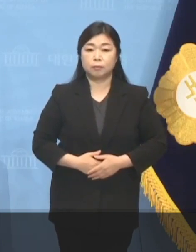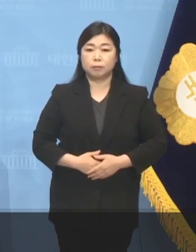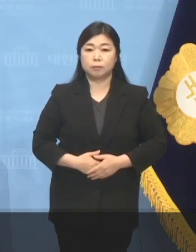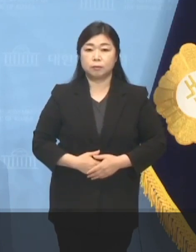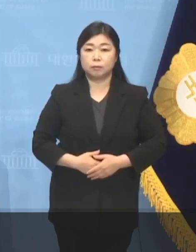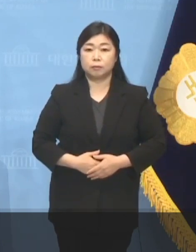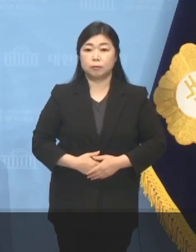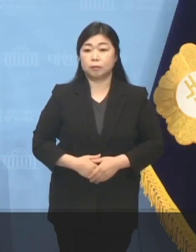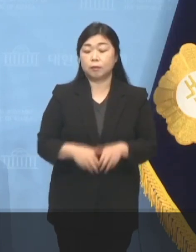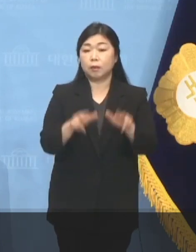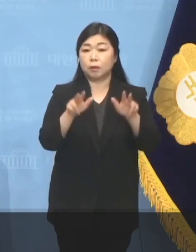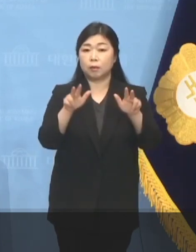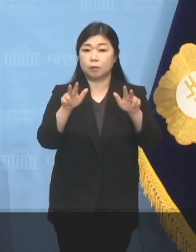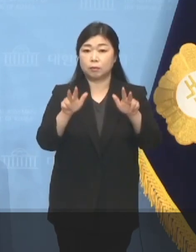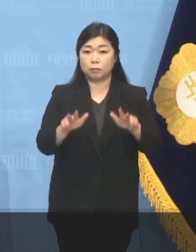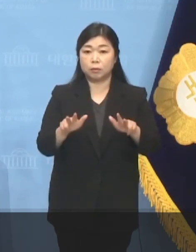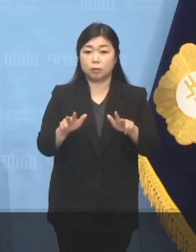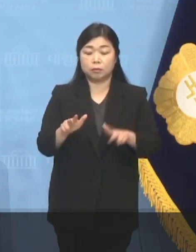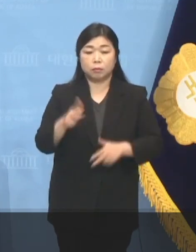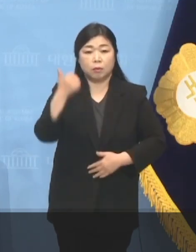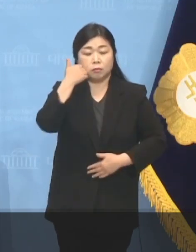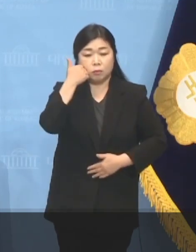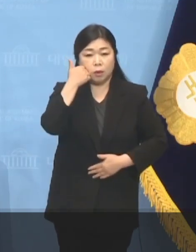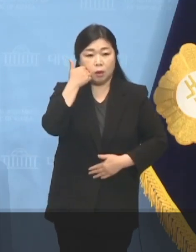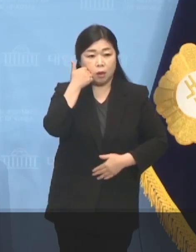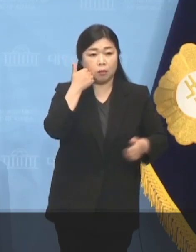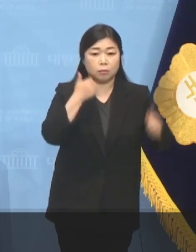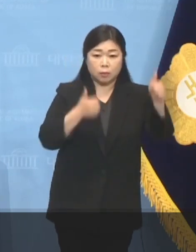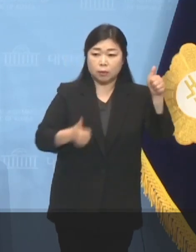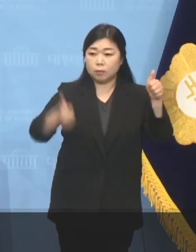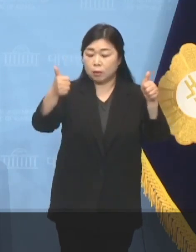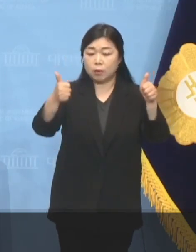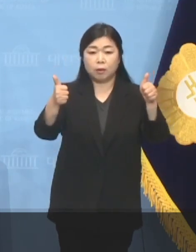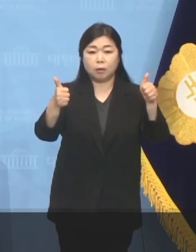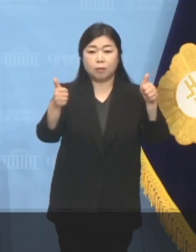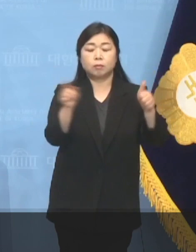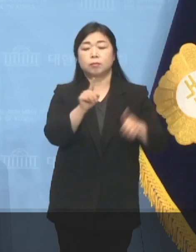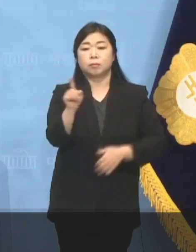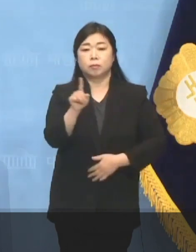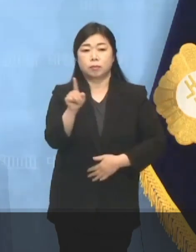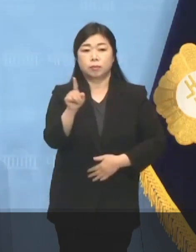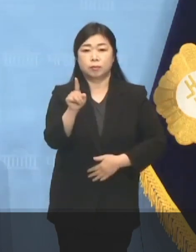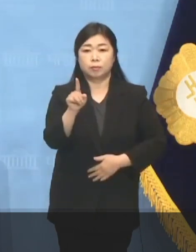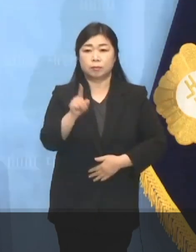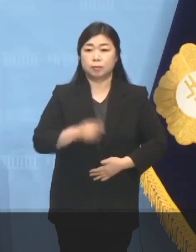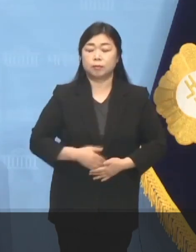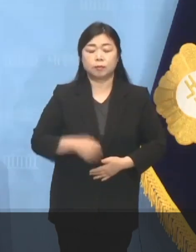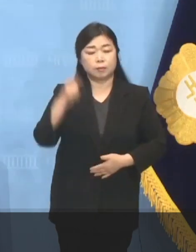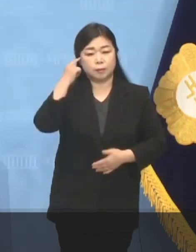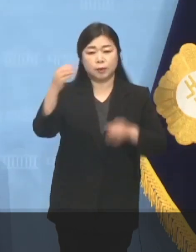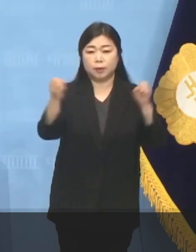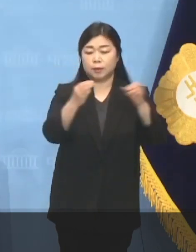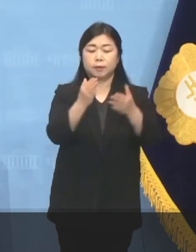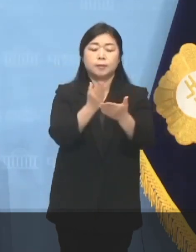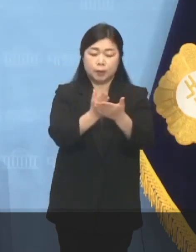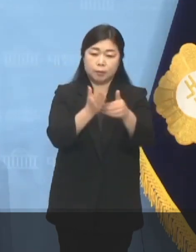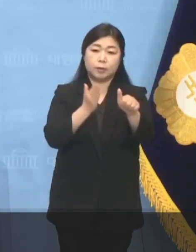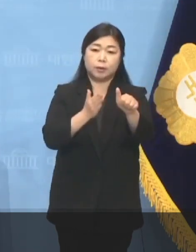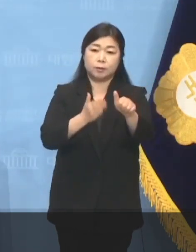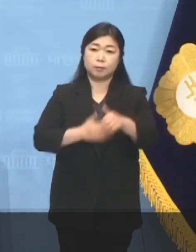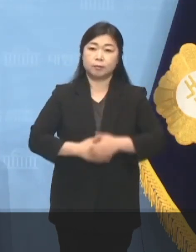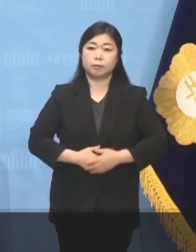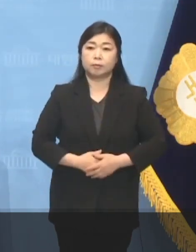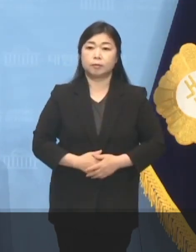이제 누가 유리하니 불리하니 그런 이야기 하지 맙시다.